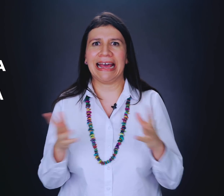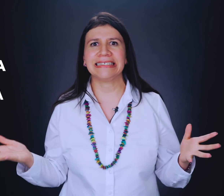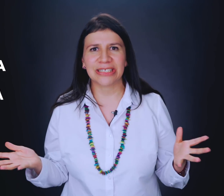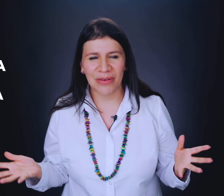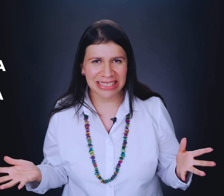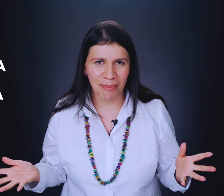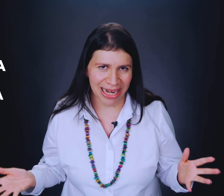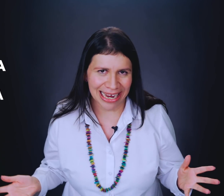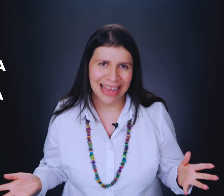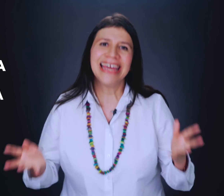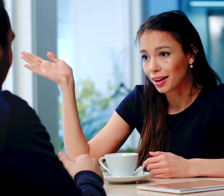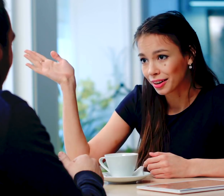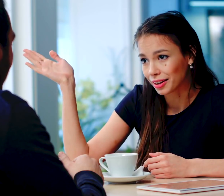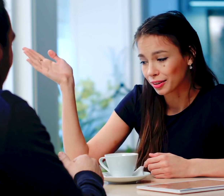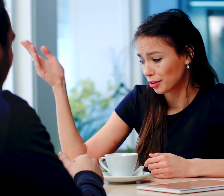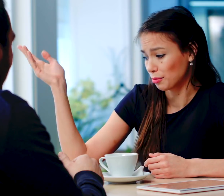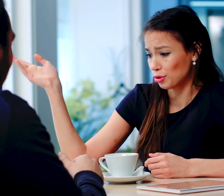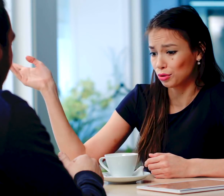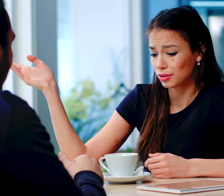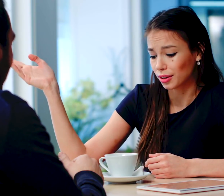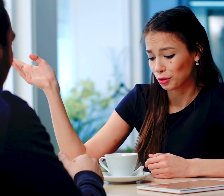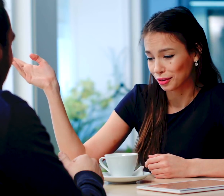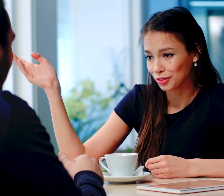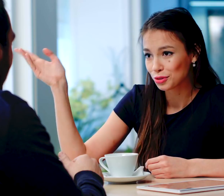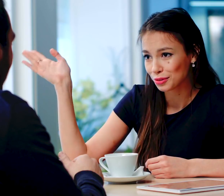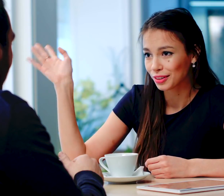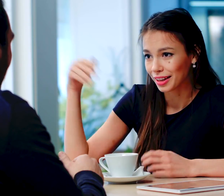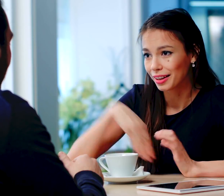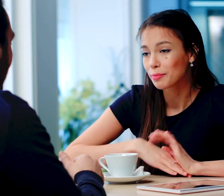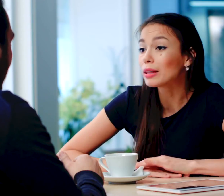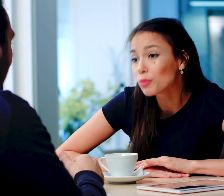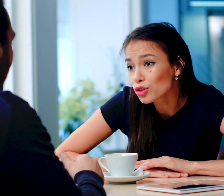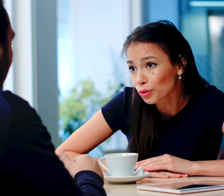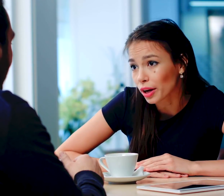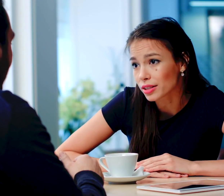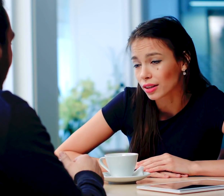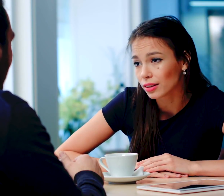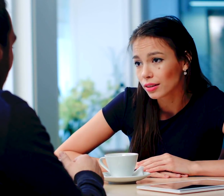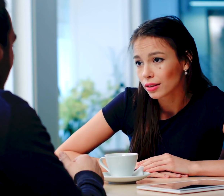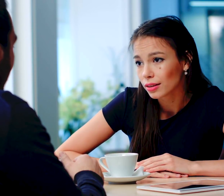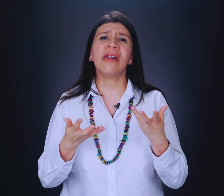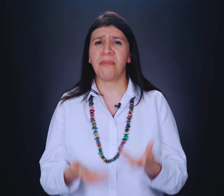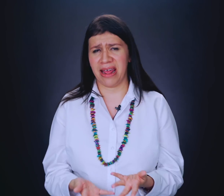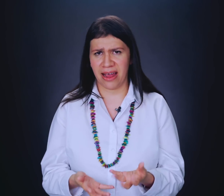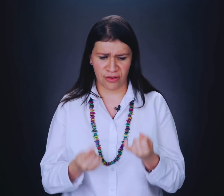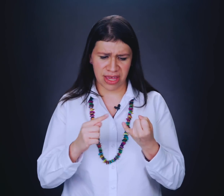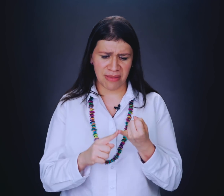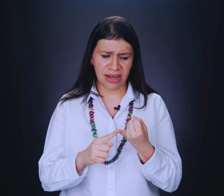haces con esa pareja? Es decir, si nosotros tenemos que basar las relaciones muchas veces en la confianza, con la pareja, con quien vas a